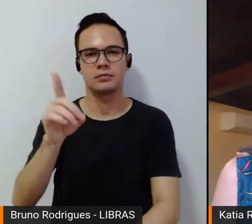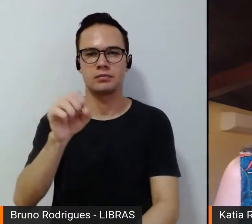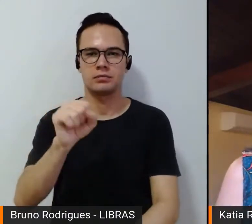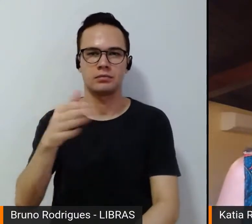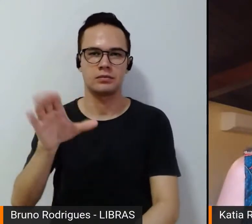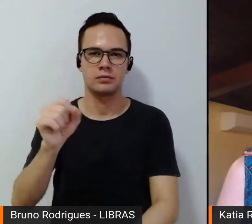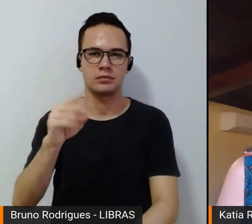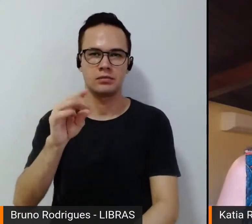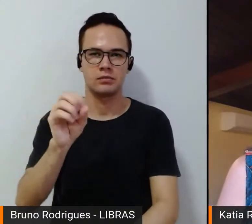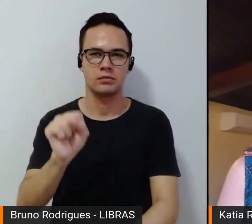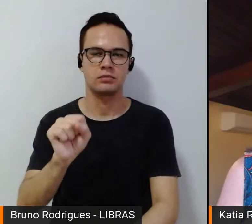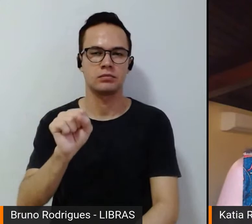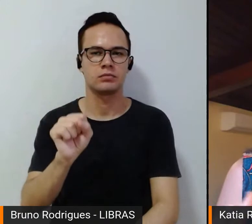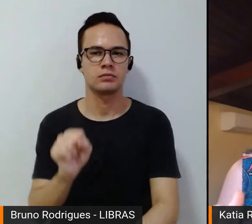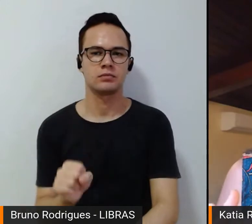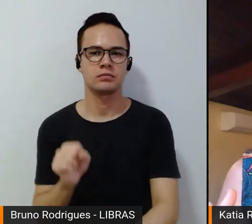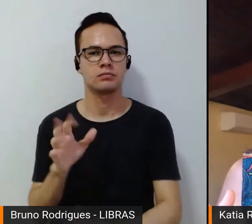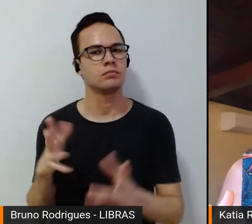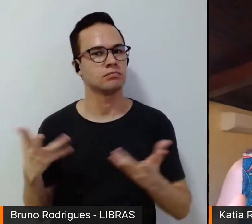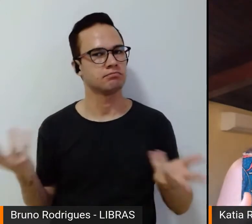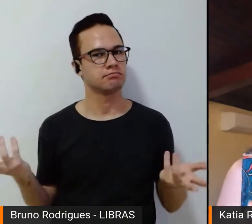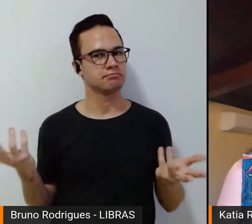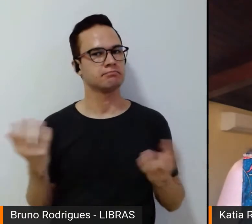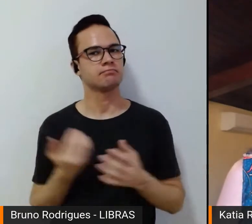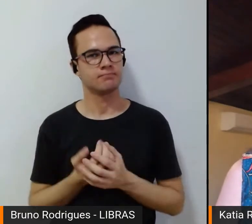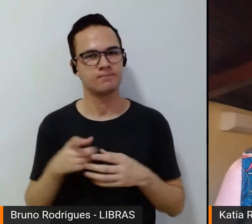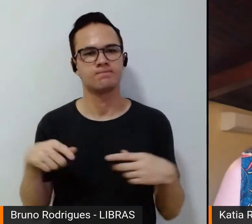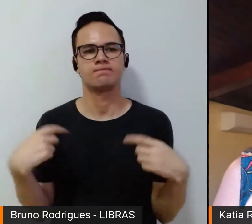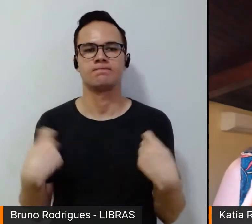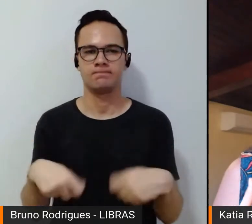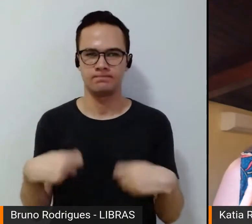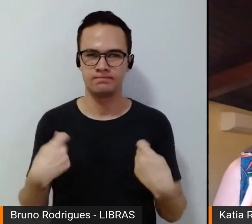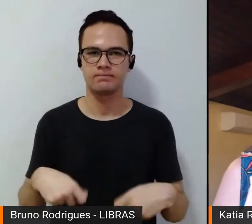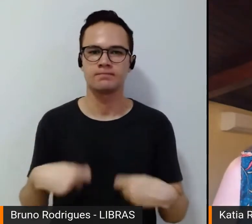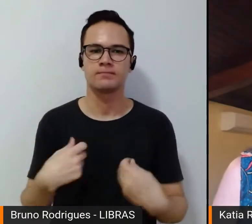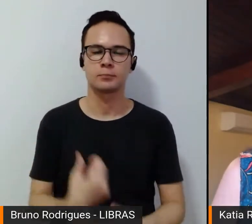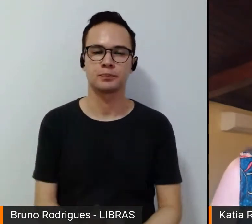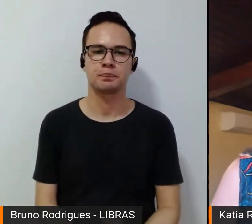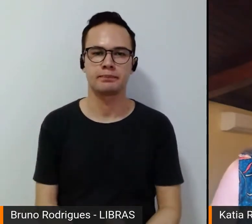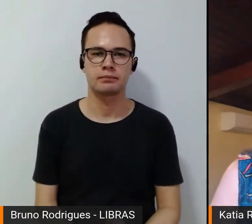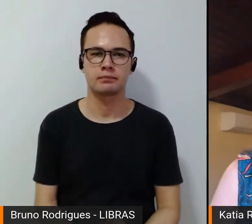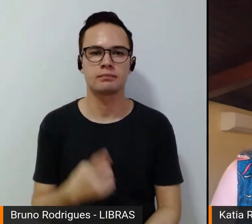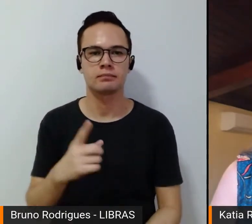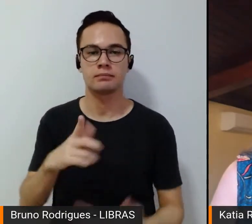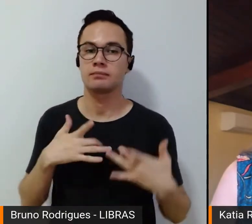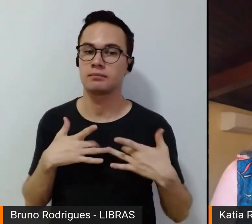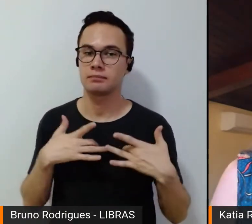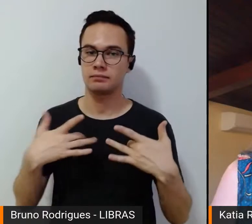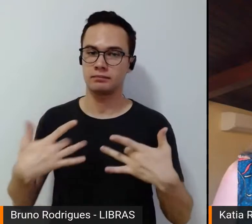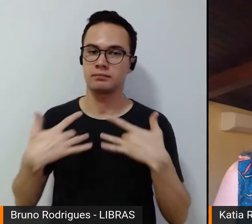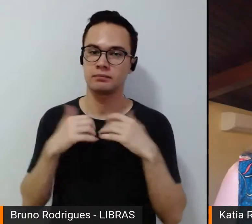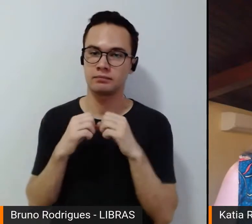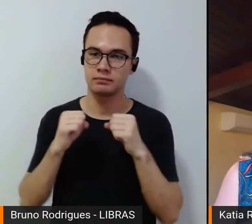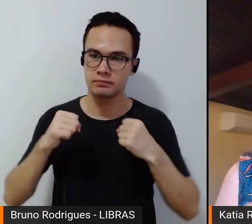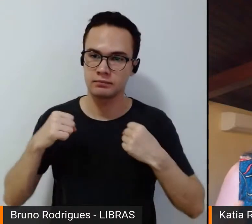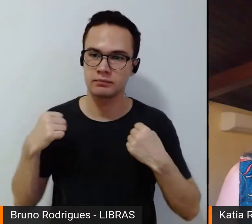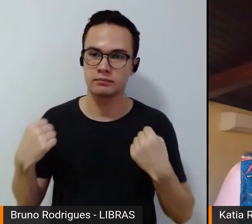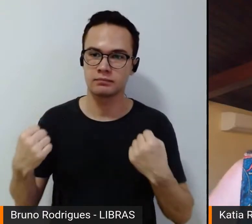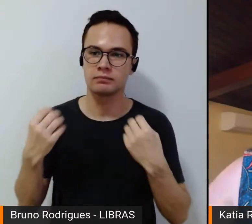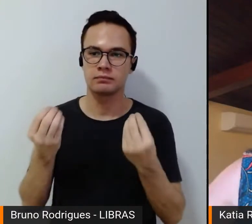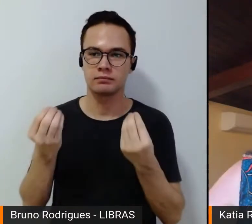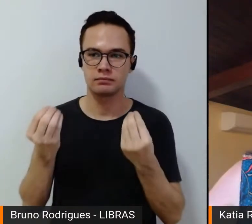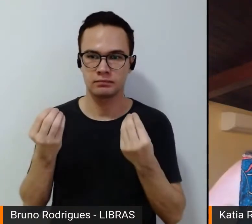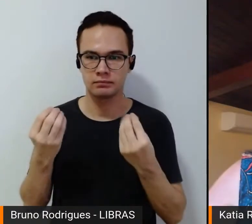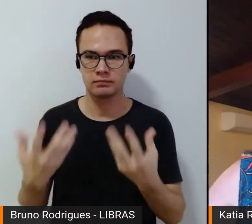vejam o quanto foi preciso a disposição de luta para que as